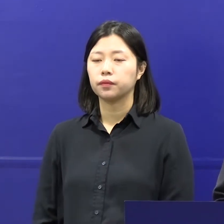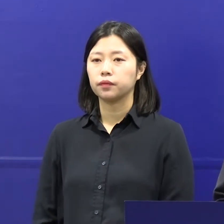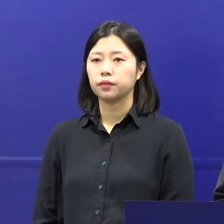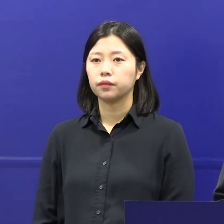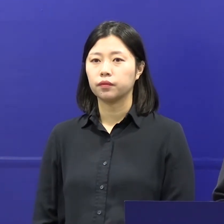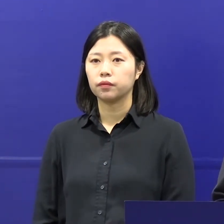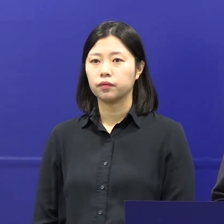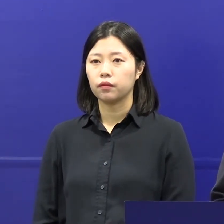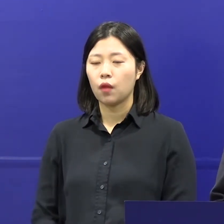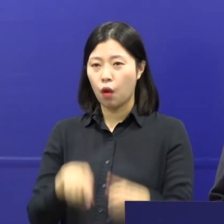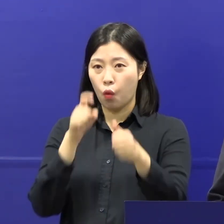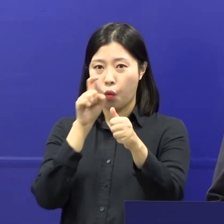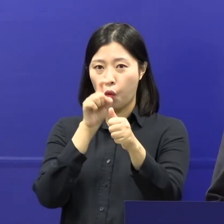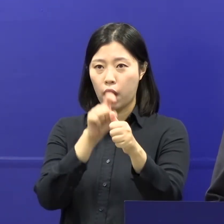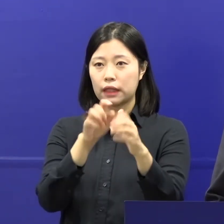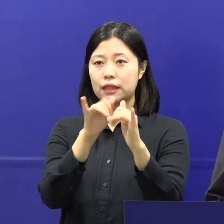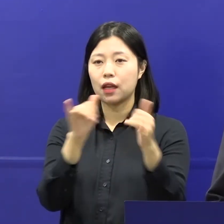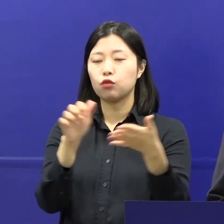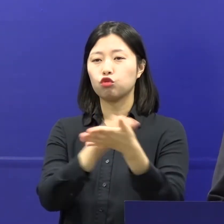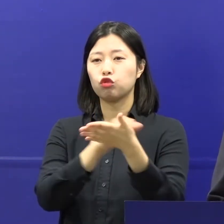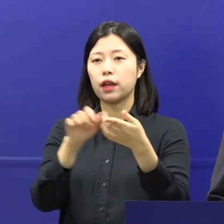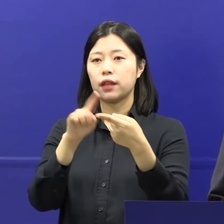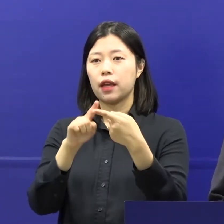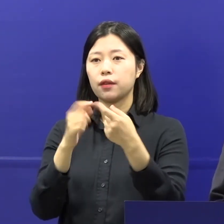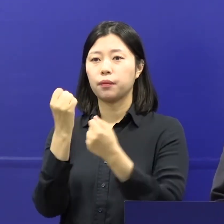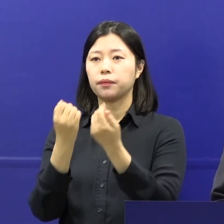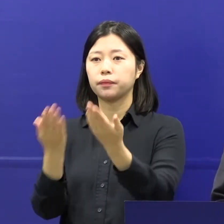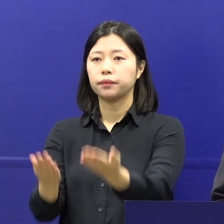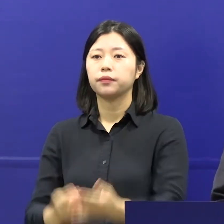코로나19 확진자 현황에 대해서 말씀드리겠습니다.